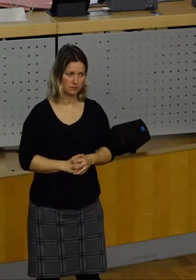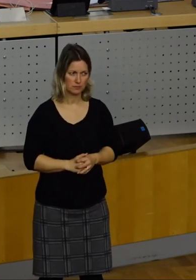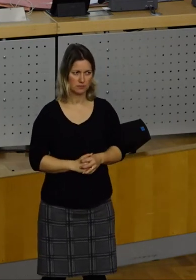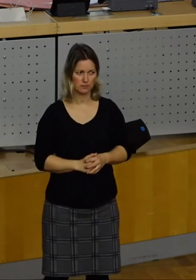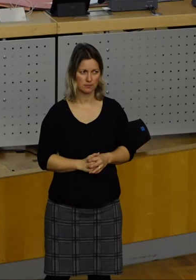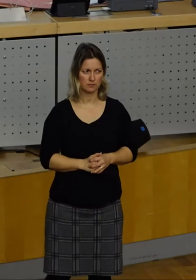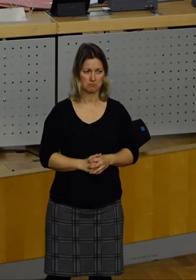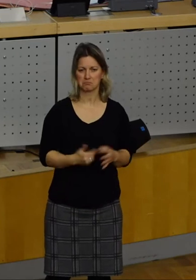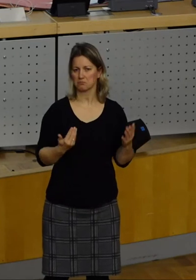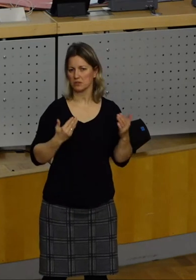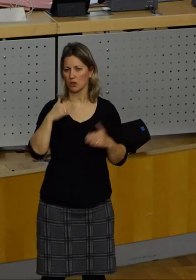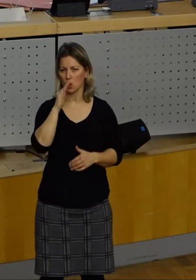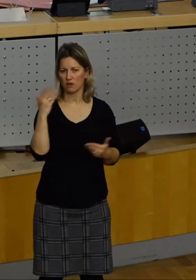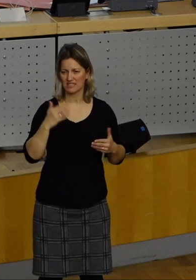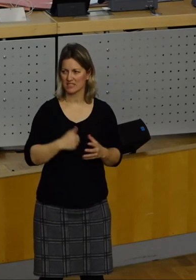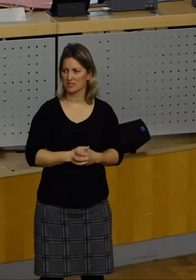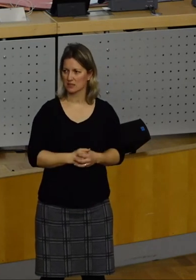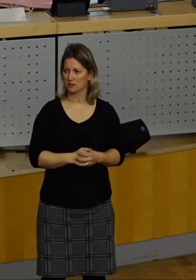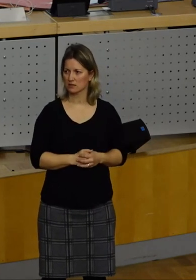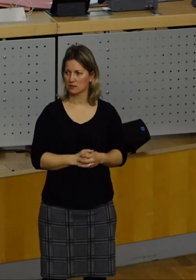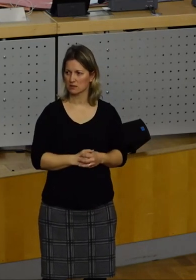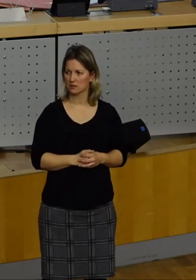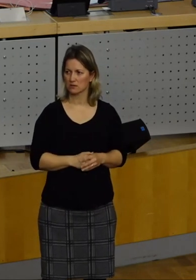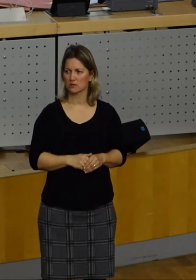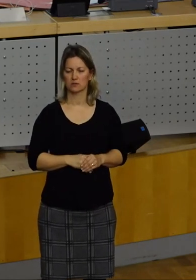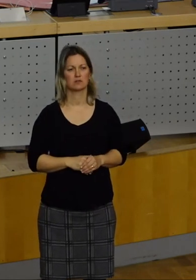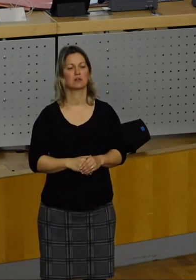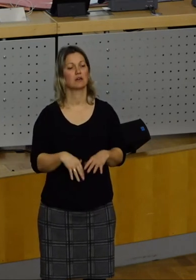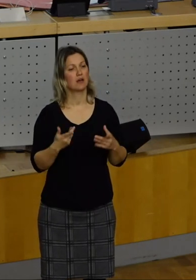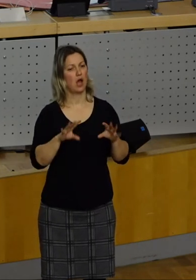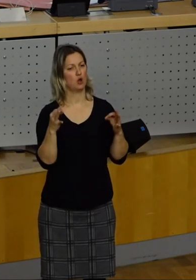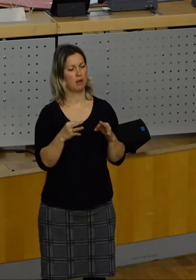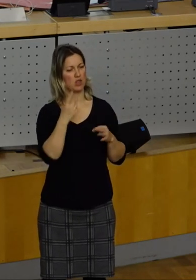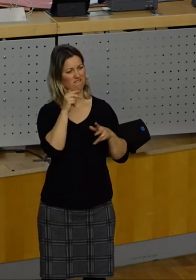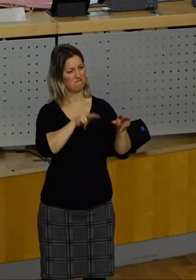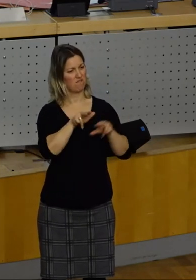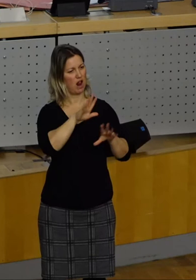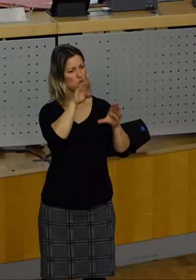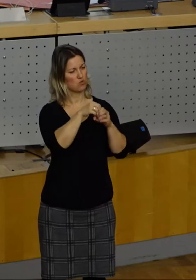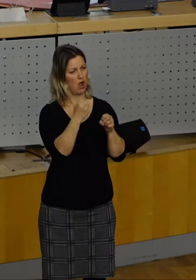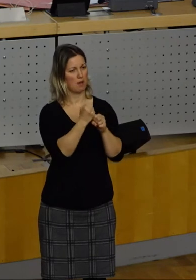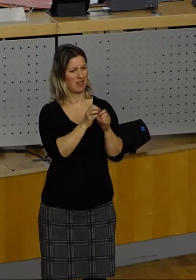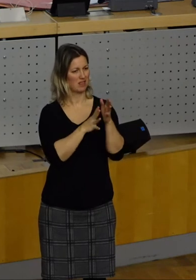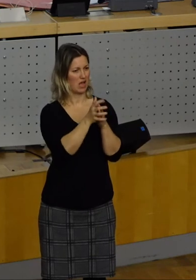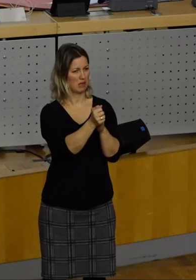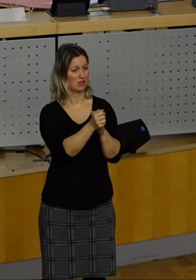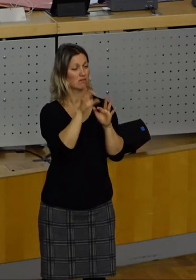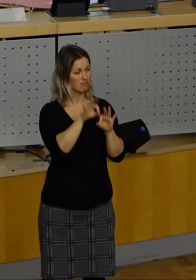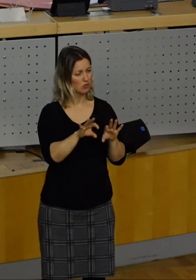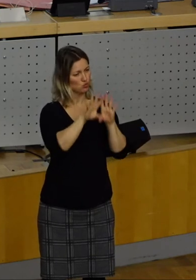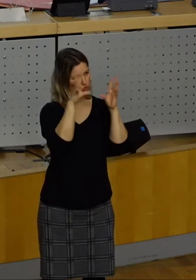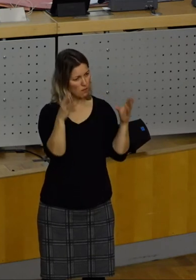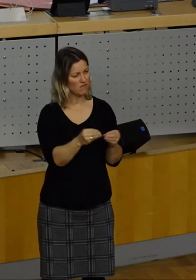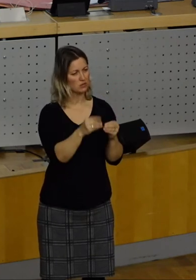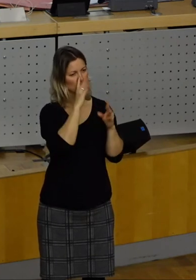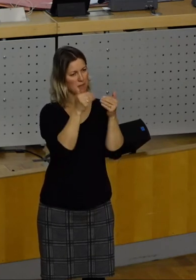Was es sonst noch braucht, ist eine transparente Verwaltung, die möglichst umfassend und barrierefrei über Vorhaben